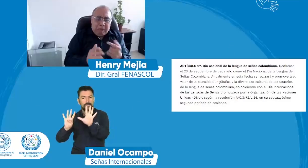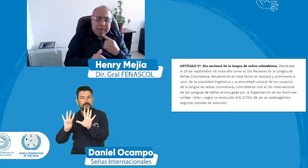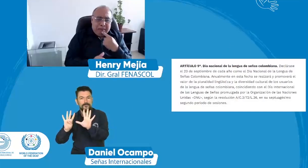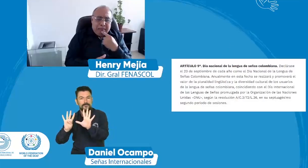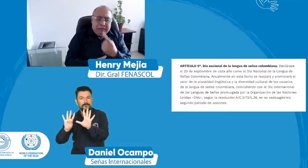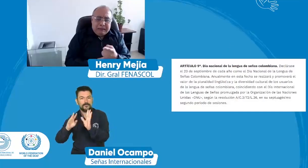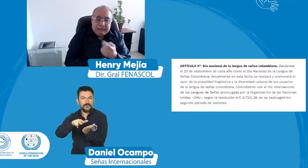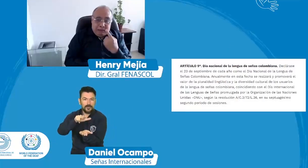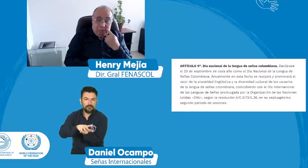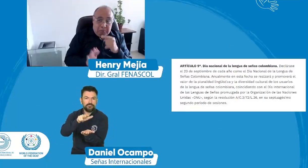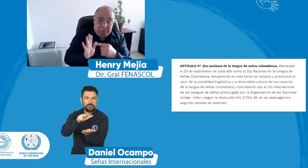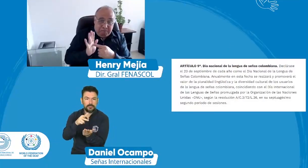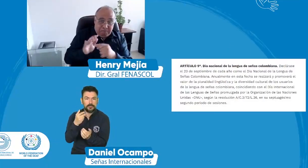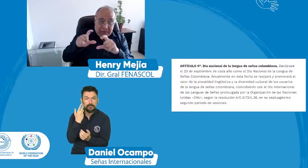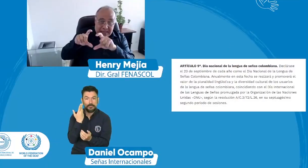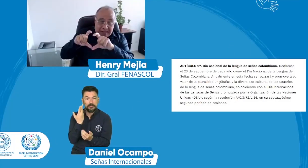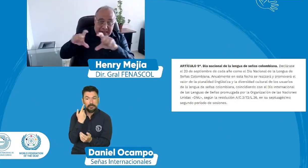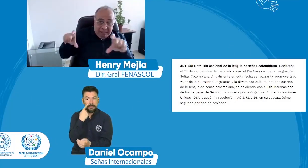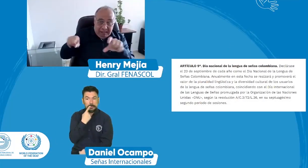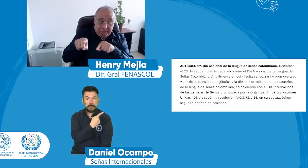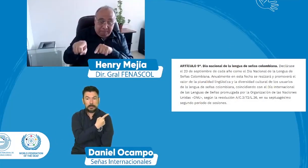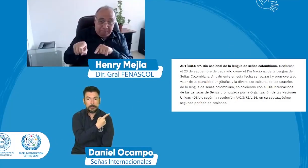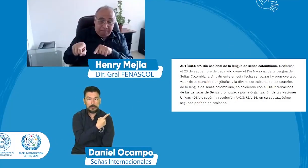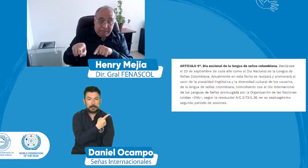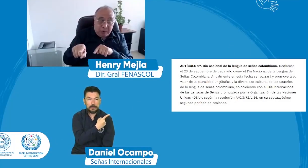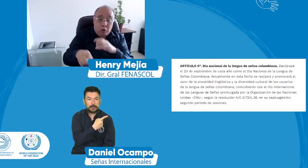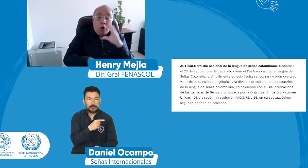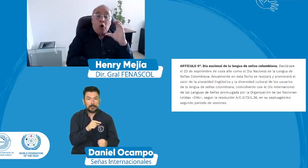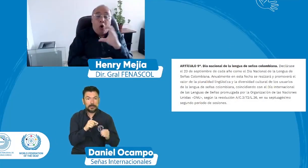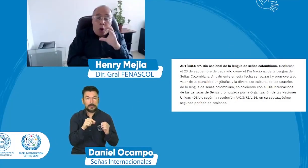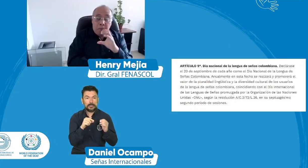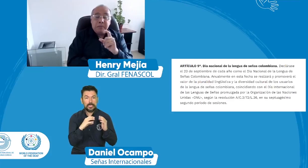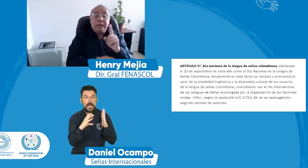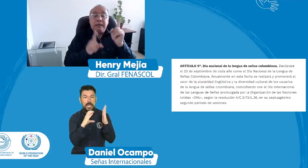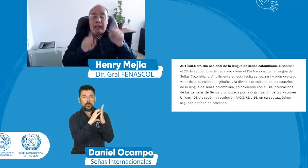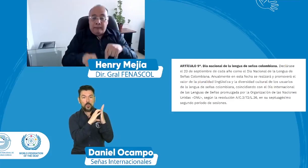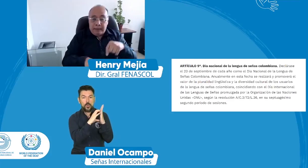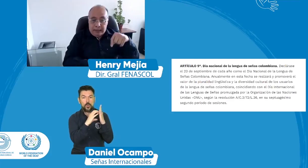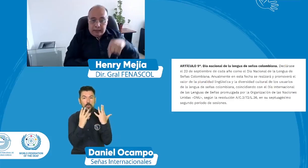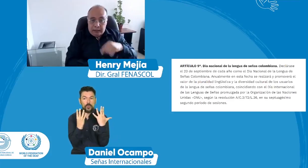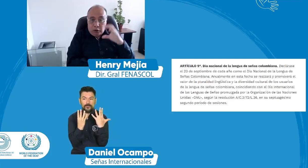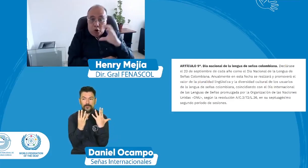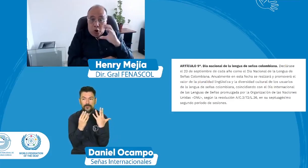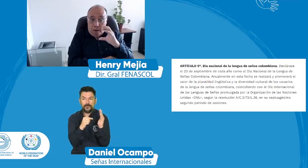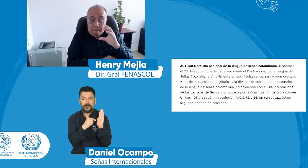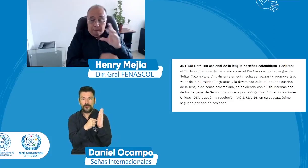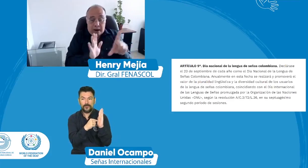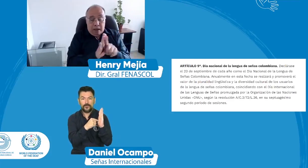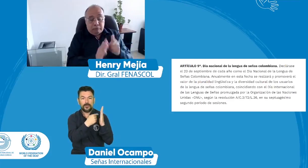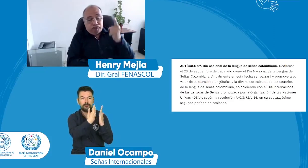la que habla como podemos ver en pantalla dice que en Colombia también